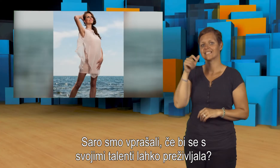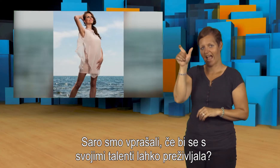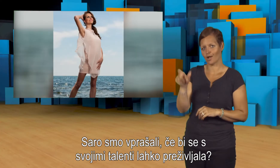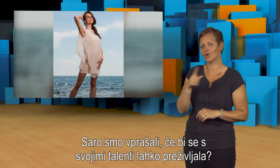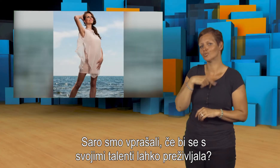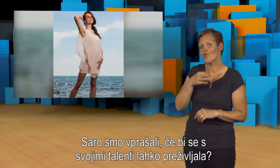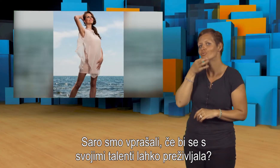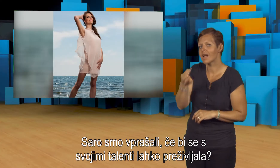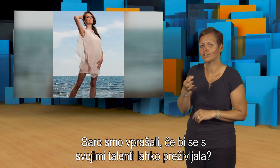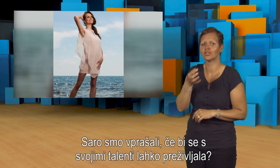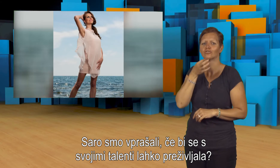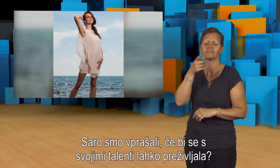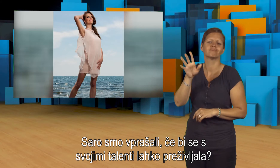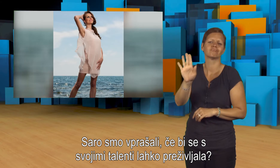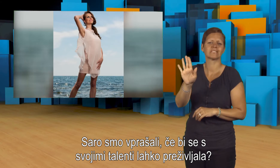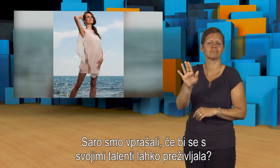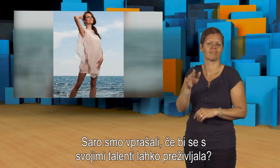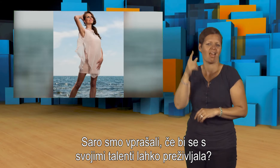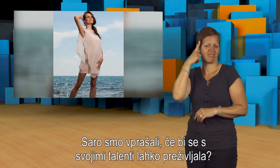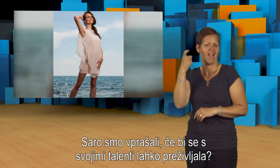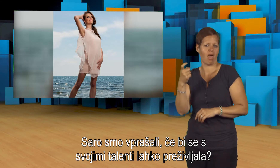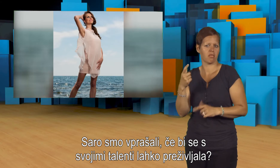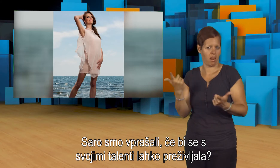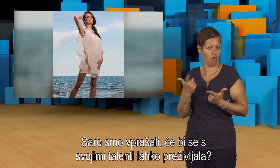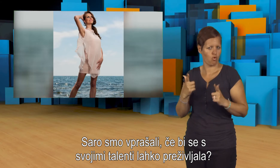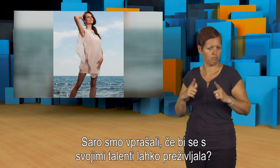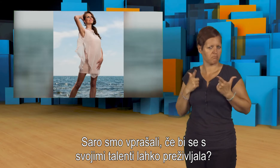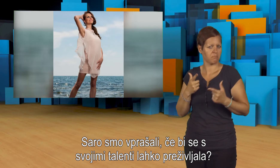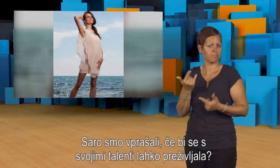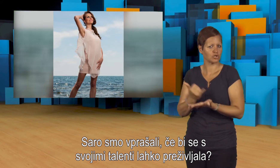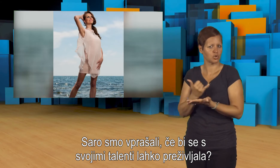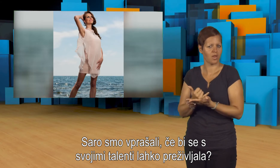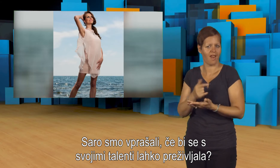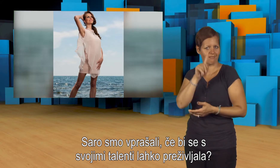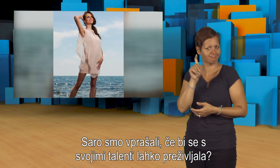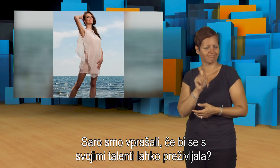Sara smo vprašali, če bi se svojimi talenti lahko preživljala.